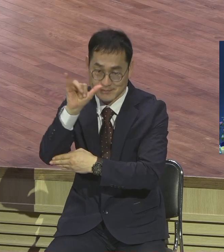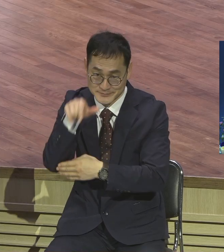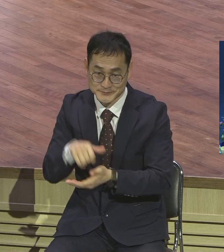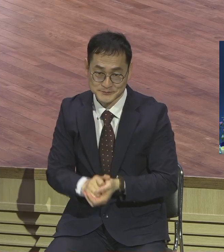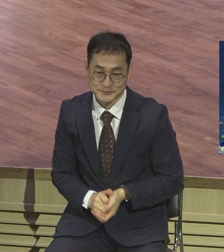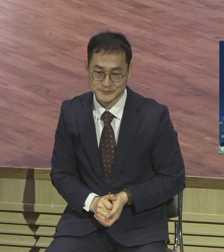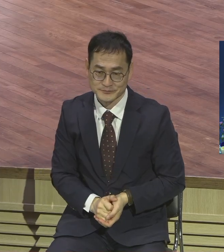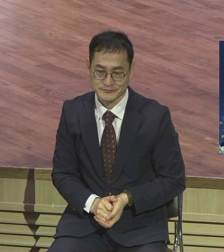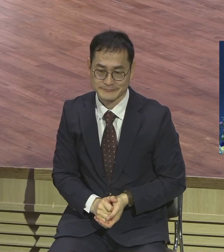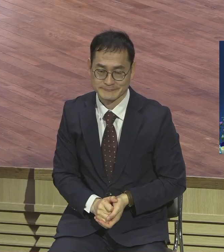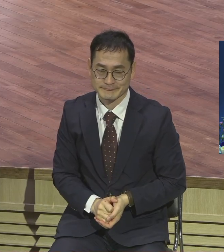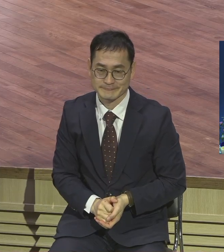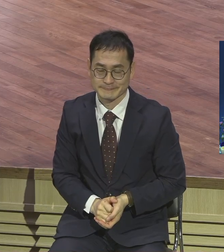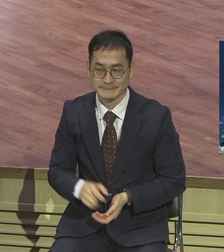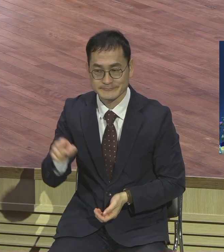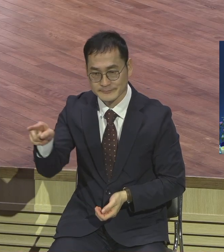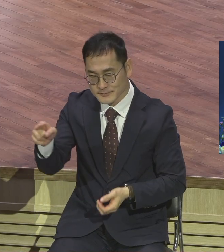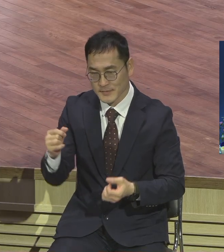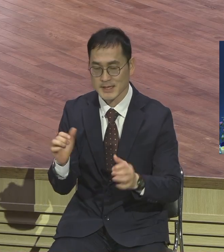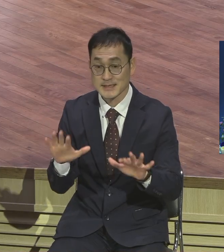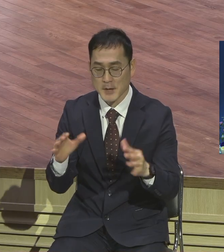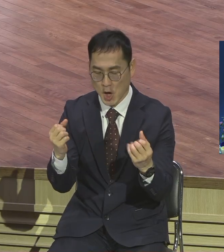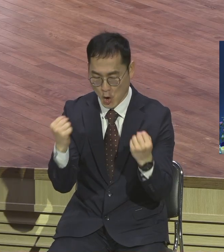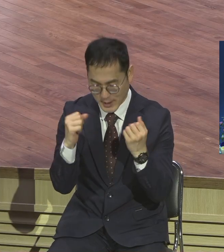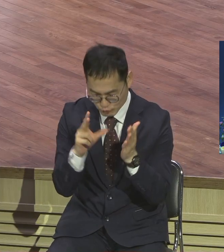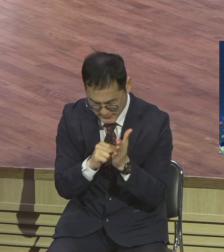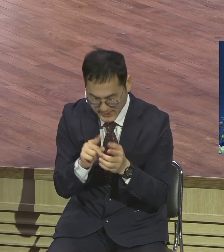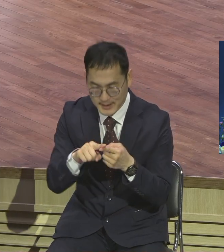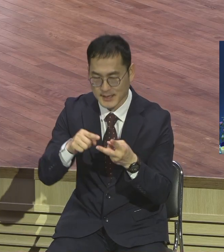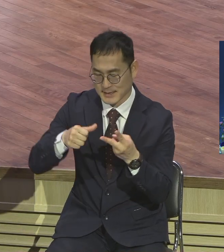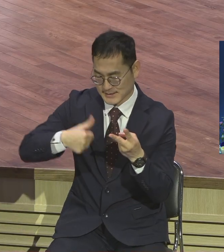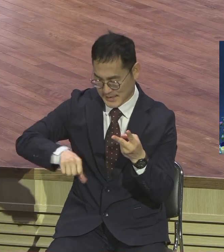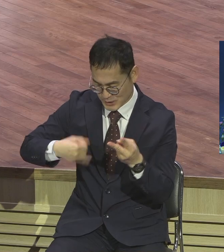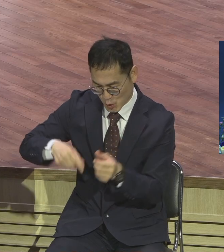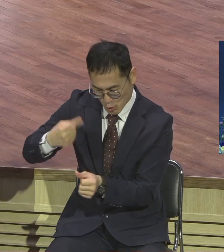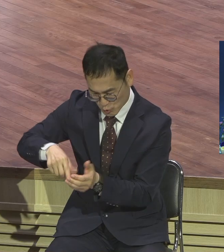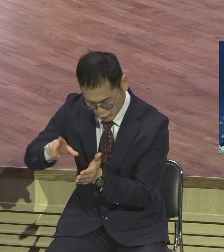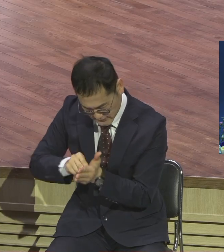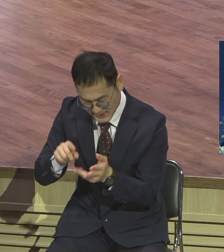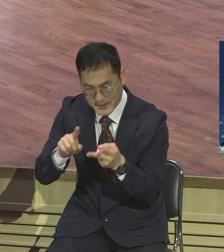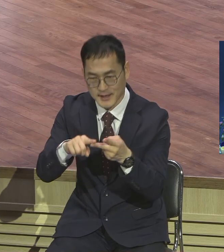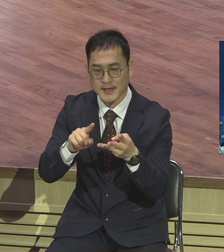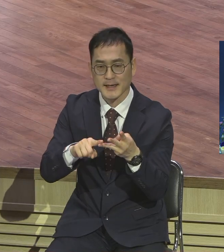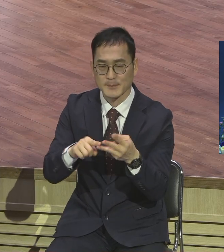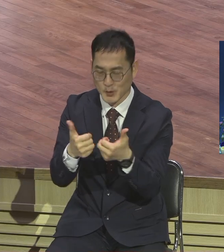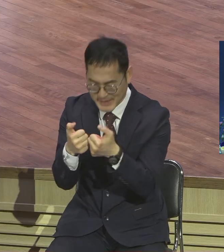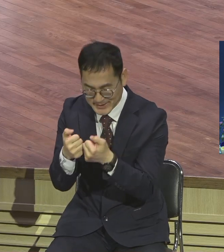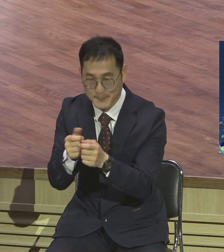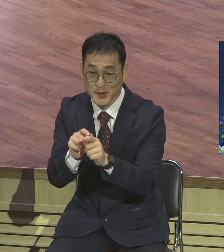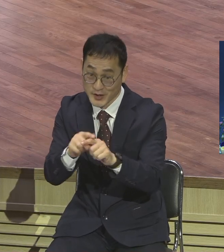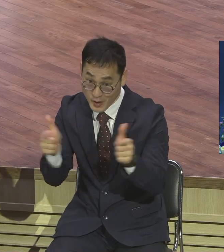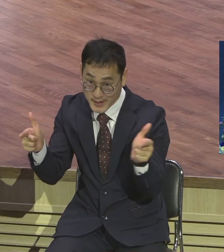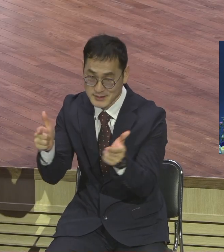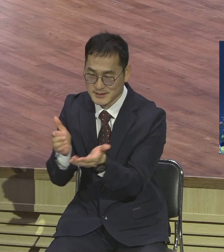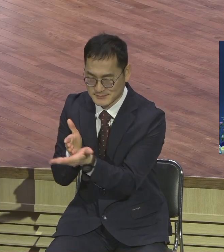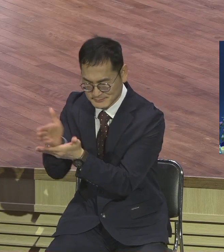건강문제 코로나 시대 또 자녀교육 문제 또 상담 등 각 분야의 최고 전문가들이